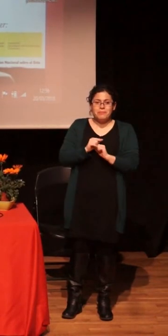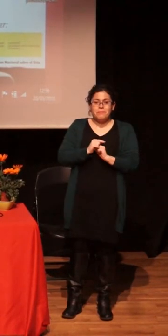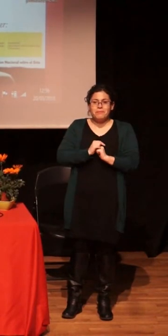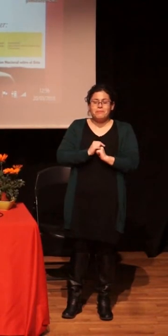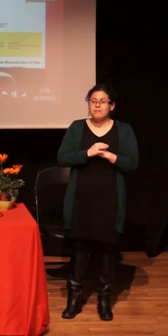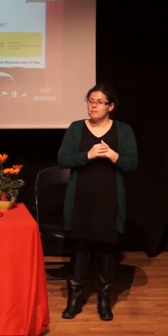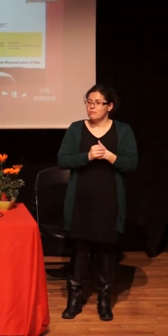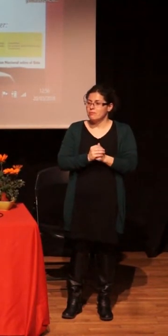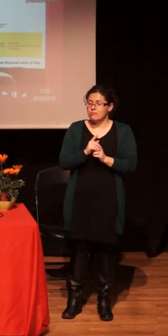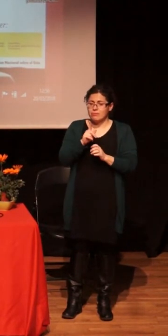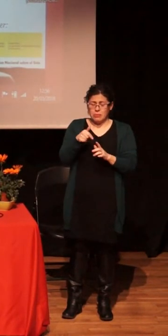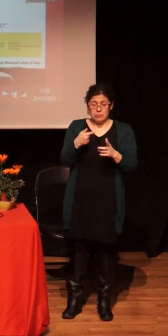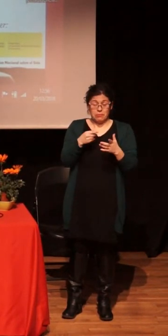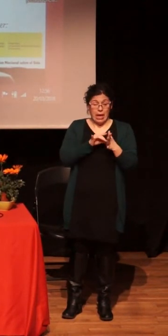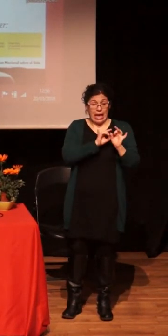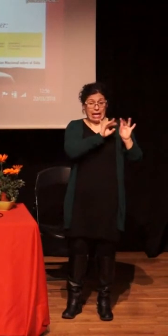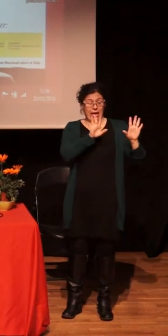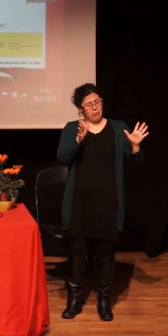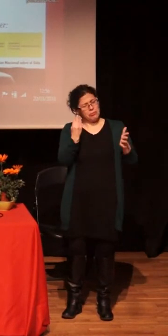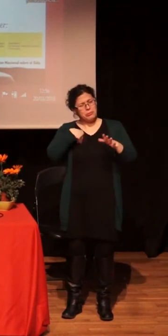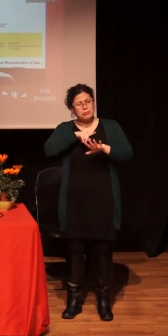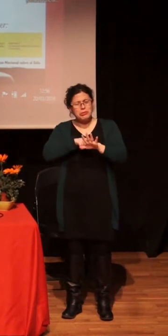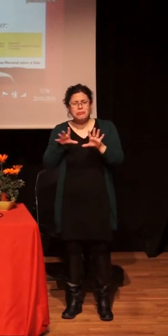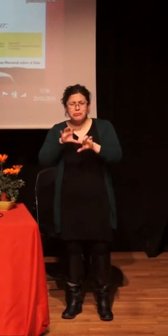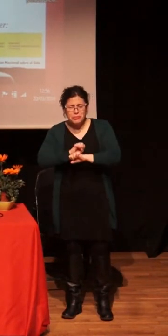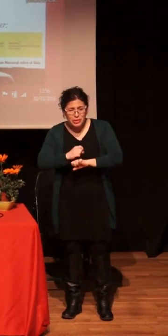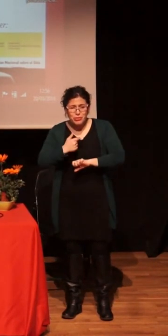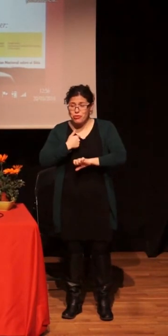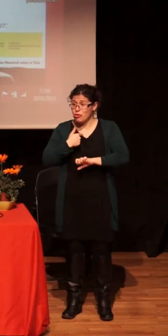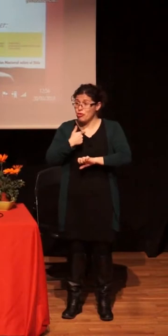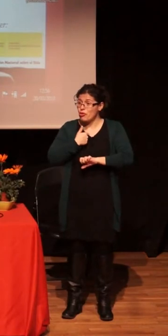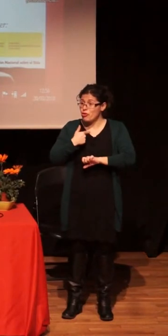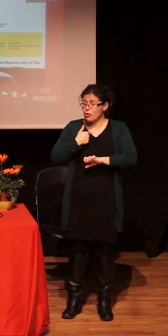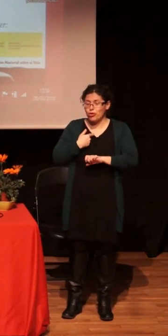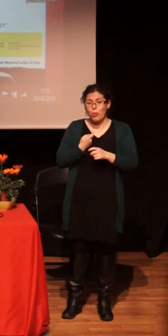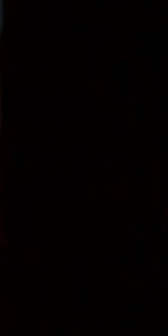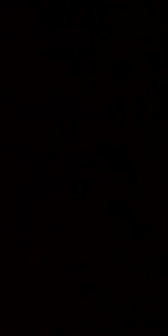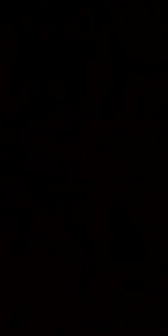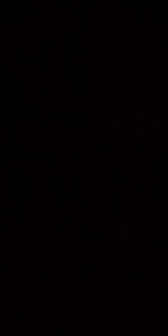acabar oscureciendo. Yo soy, lo voy a decir, yo soy bastante pesimista en ese sentido.